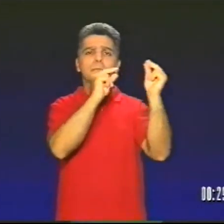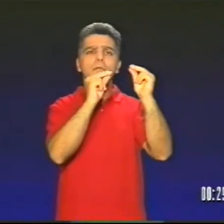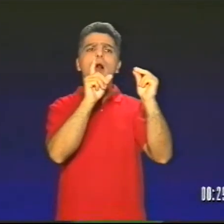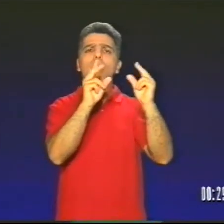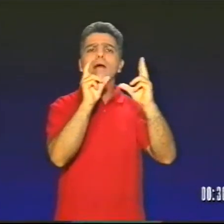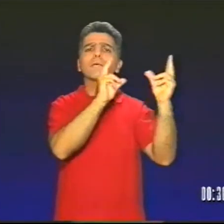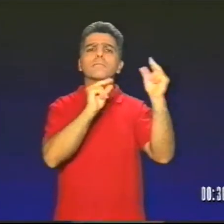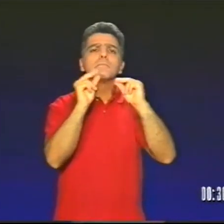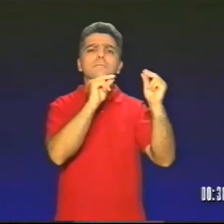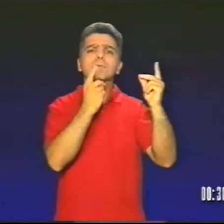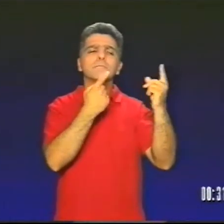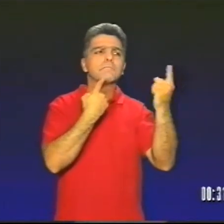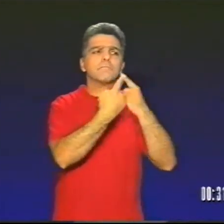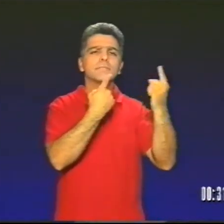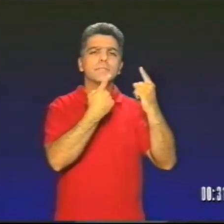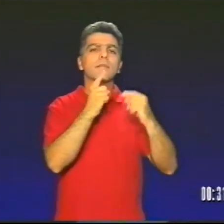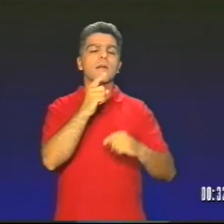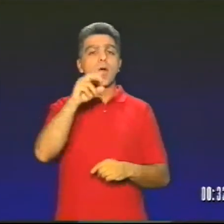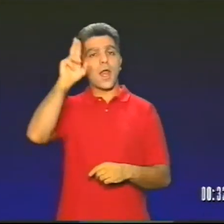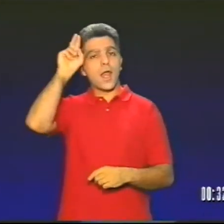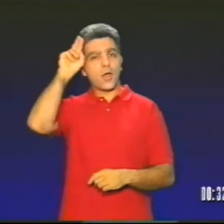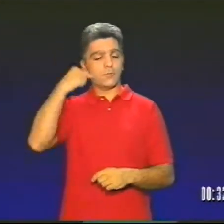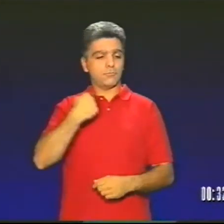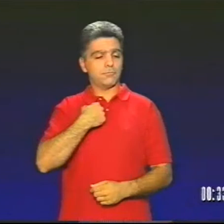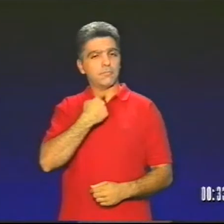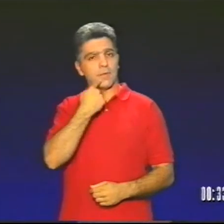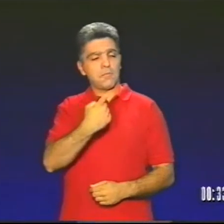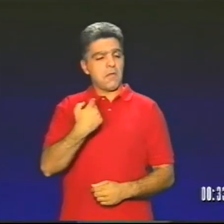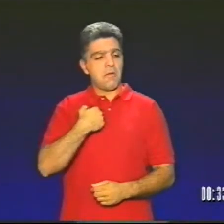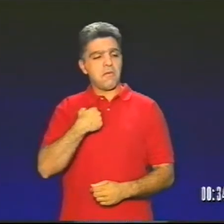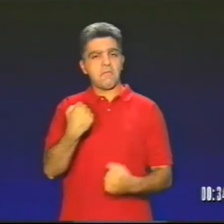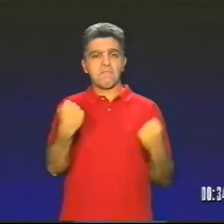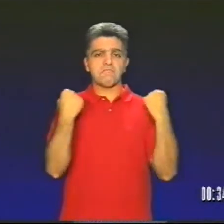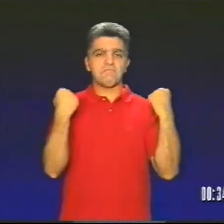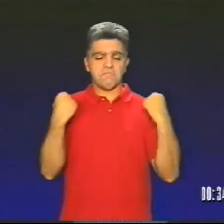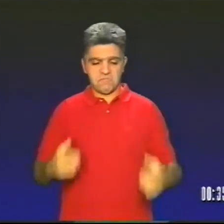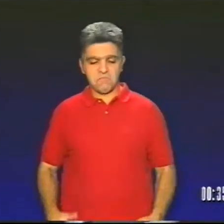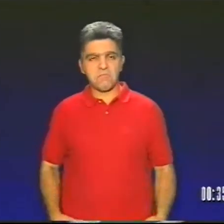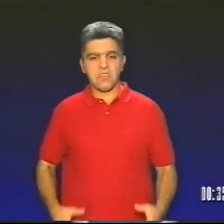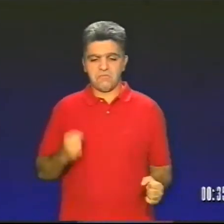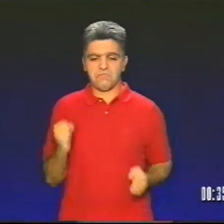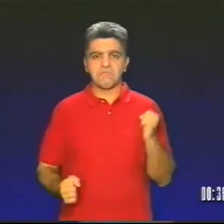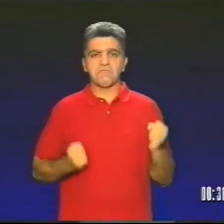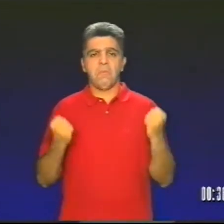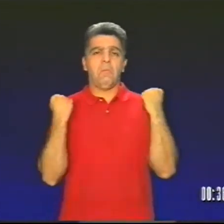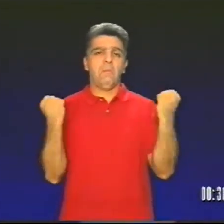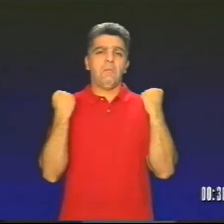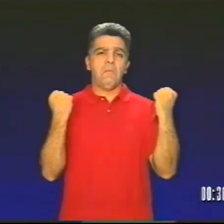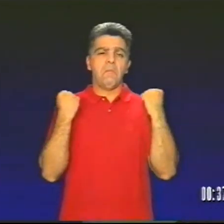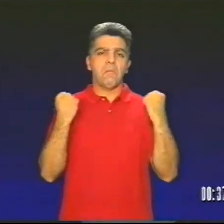Πού λογομαχούσαν Και ποιο πράγμα όμως Ο Λαγός έλεγε ότι είμαι πολύ δυνατός Έχω δυνατά πόδια και